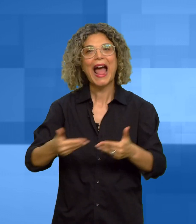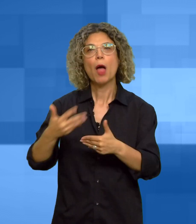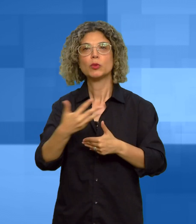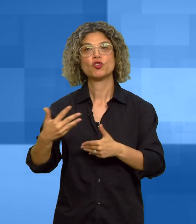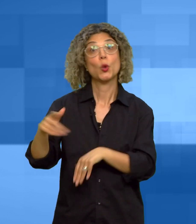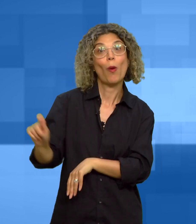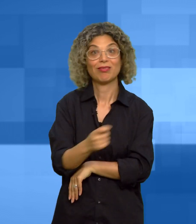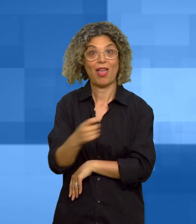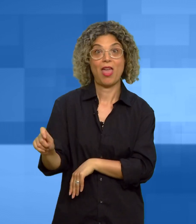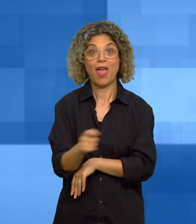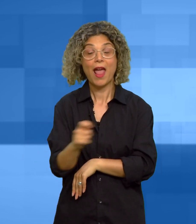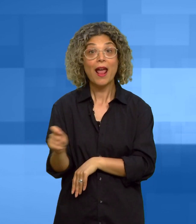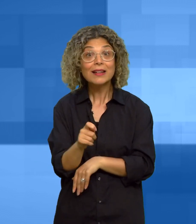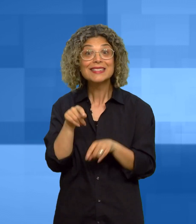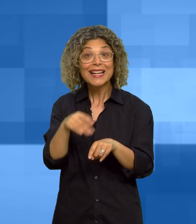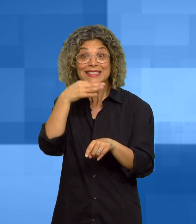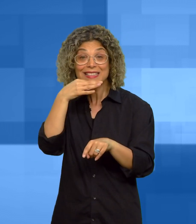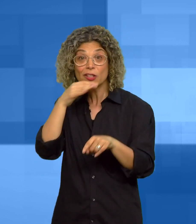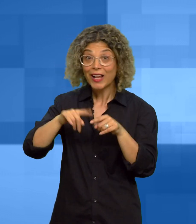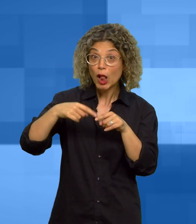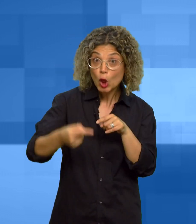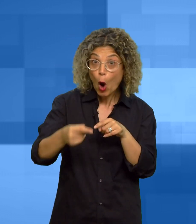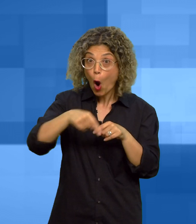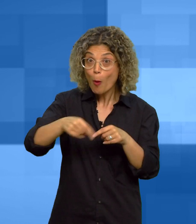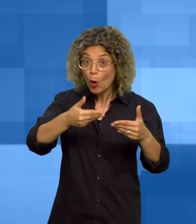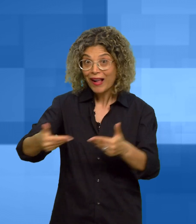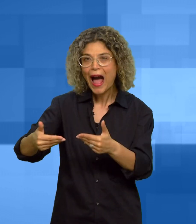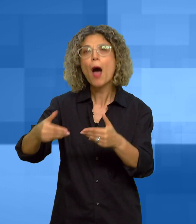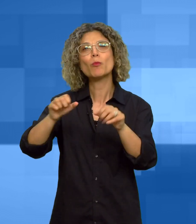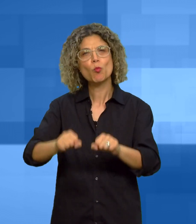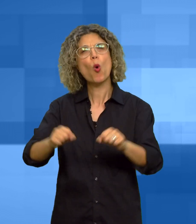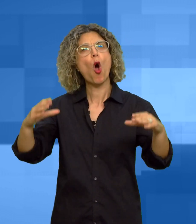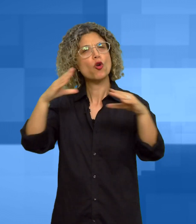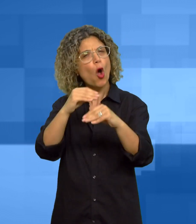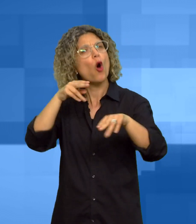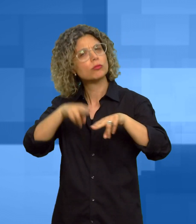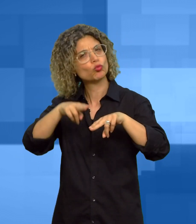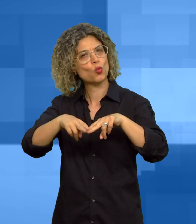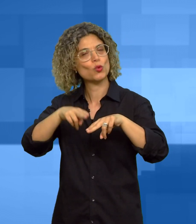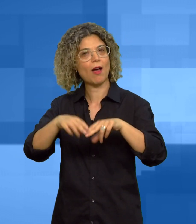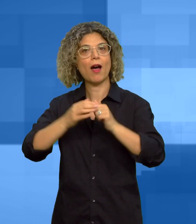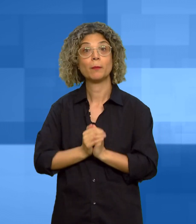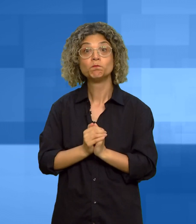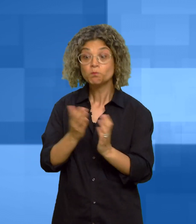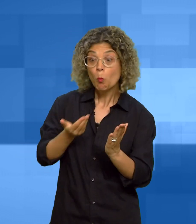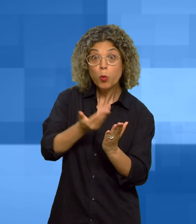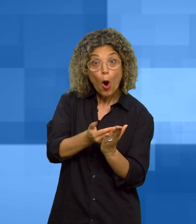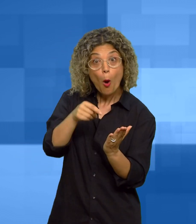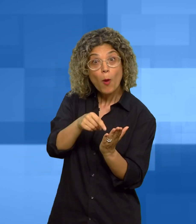tennis ciò permetterà di utilizzarli anche la notte. La proposta avvenuta